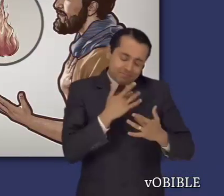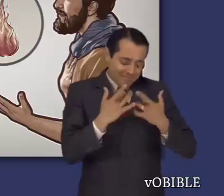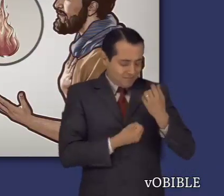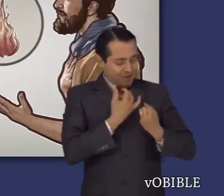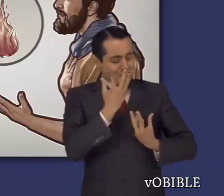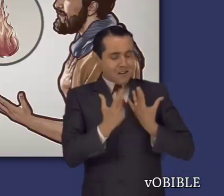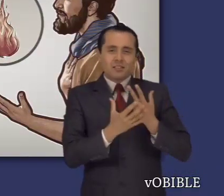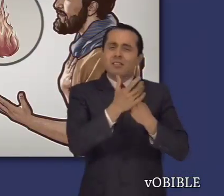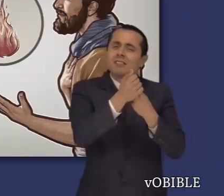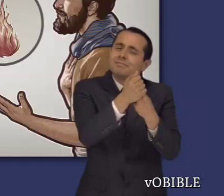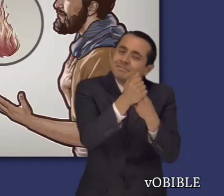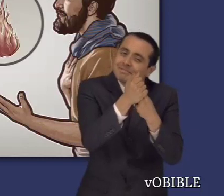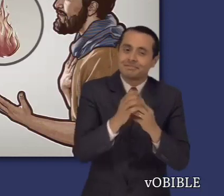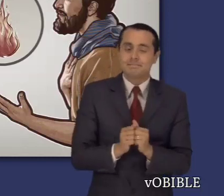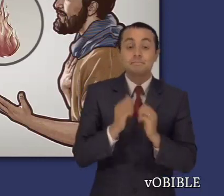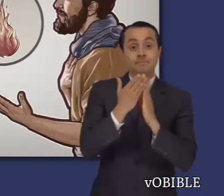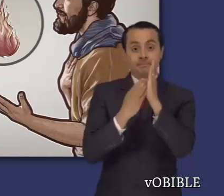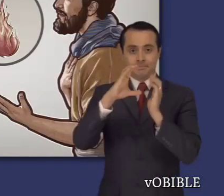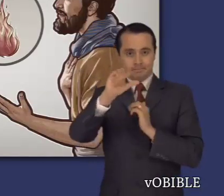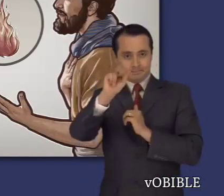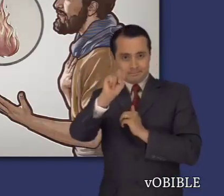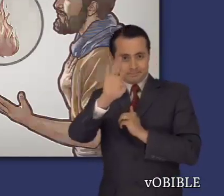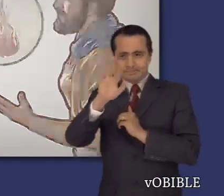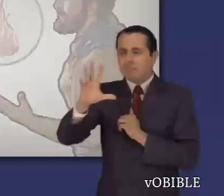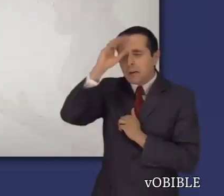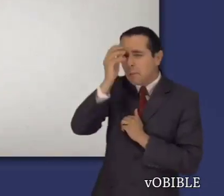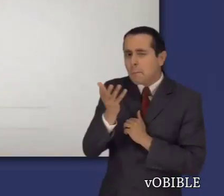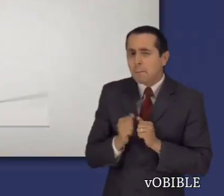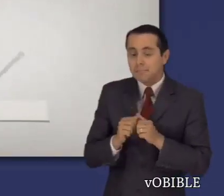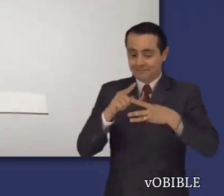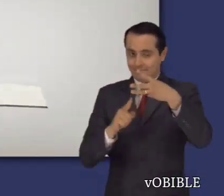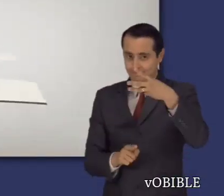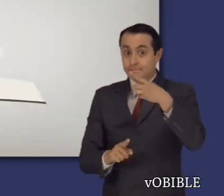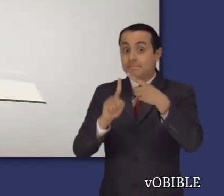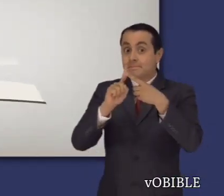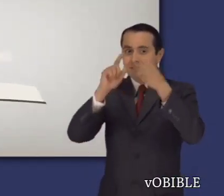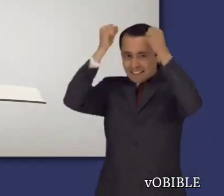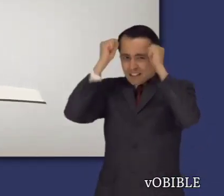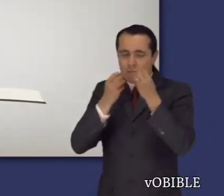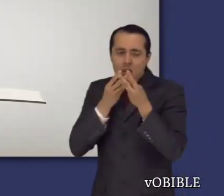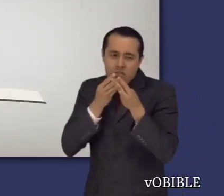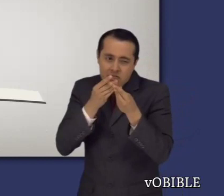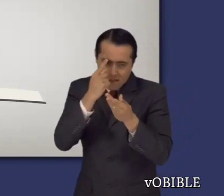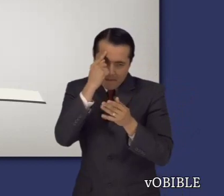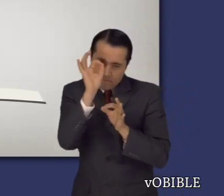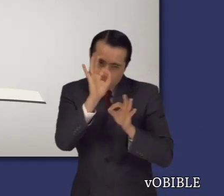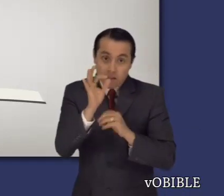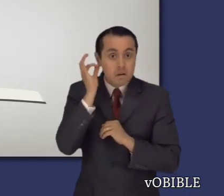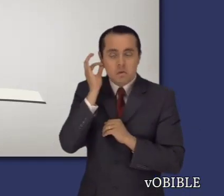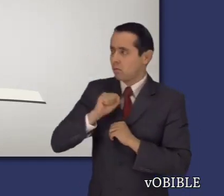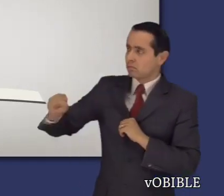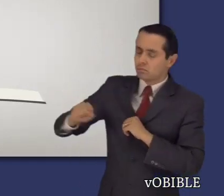Ja, ya que Jehová es el originador del amor verdadero. Cuando lea este libro, fíjese en la